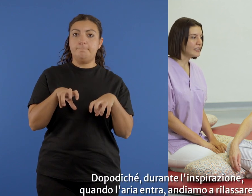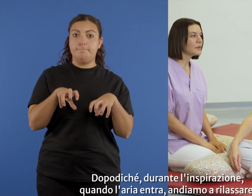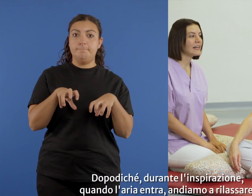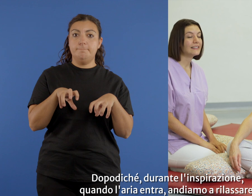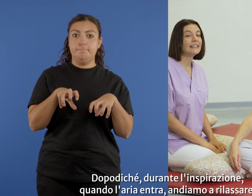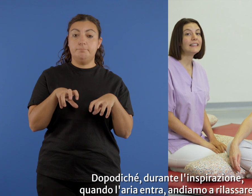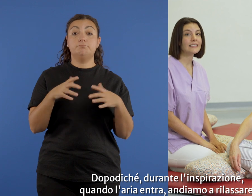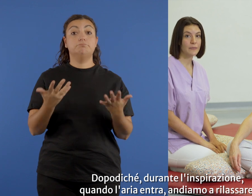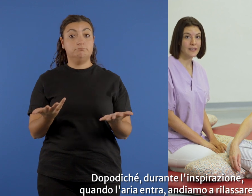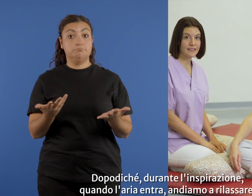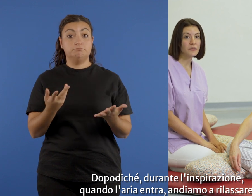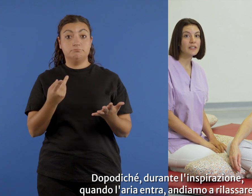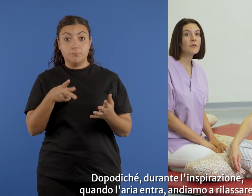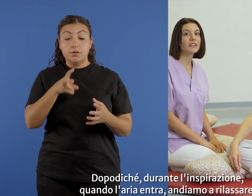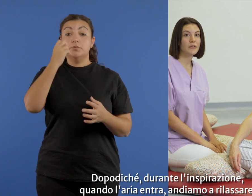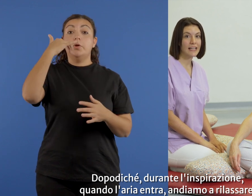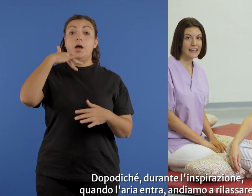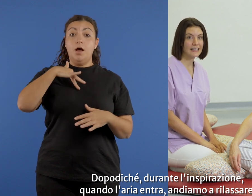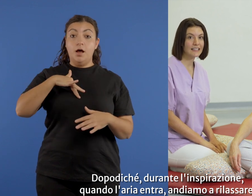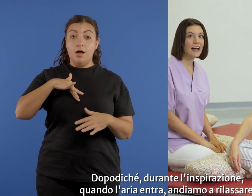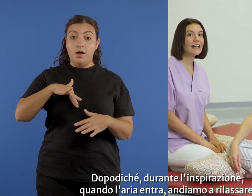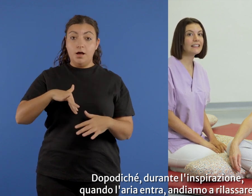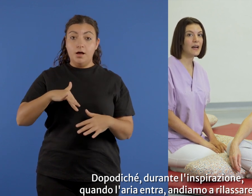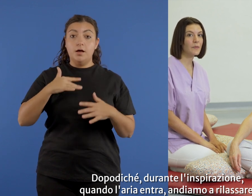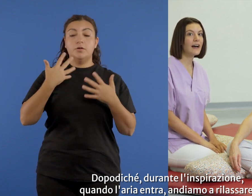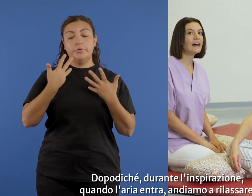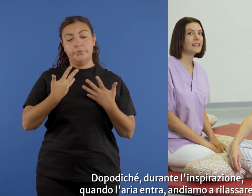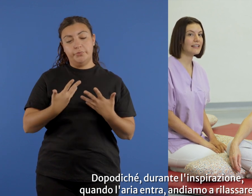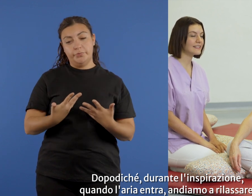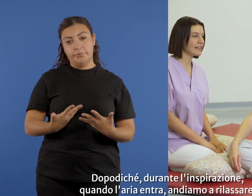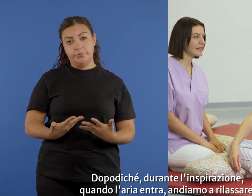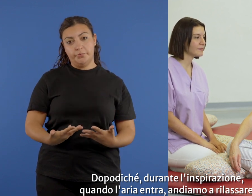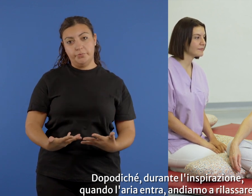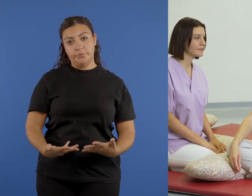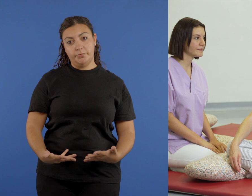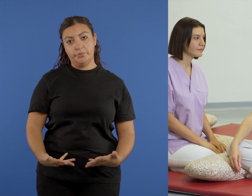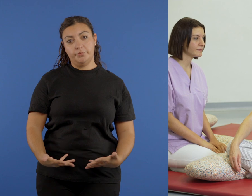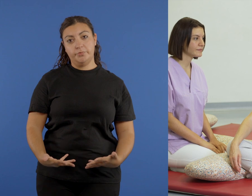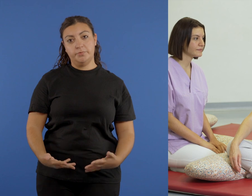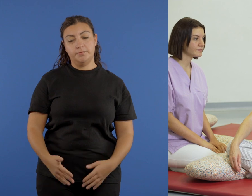Dopodiché, durante l'inspirazione, quando l'aria entra, andiamo a rilassare.